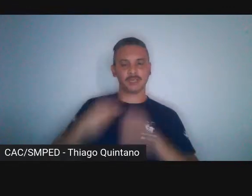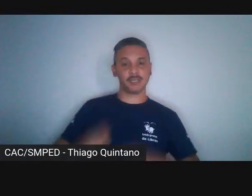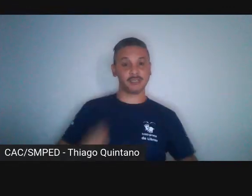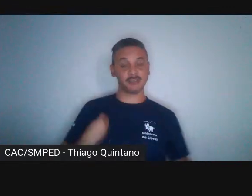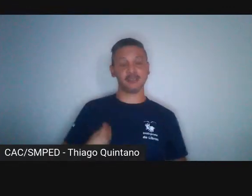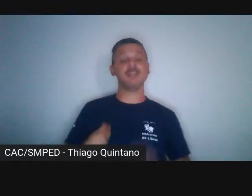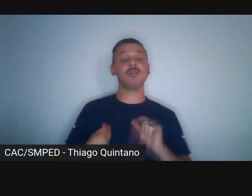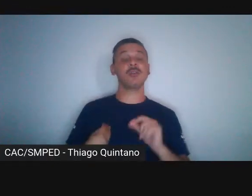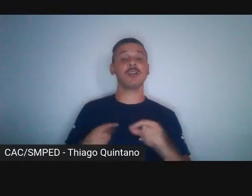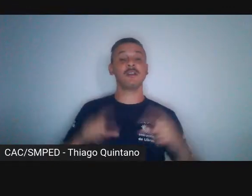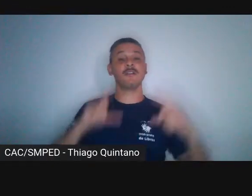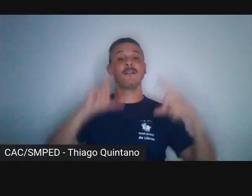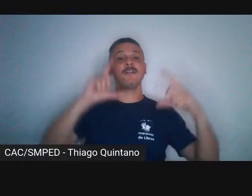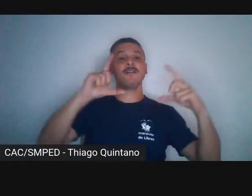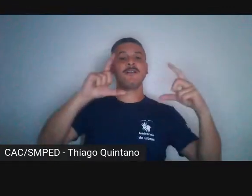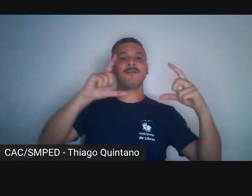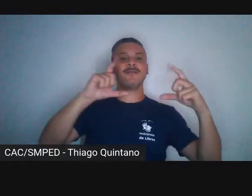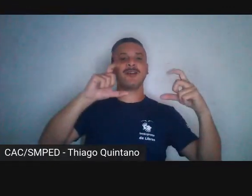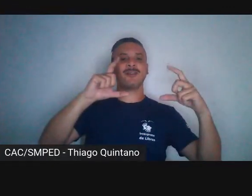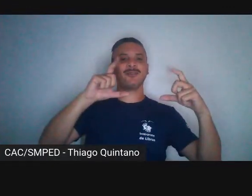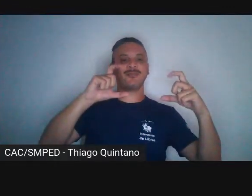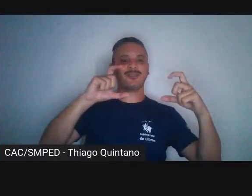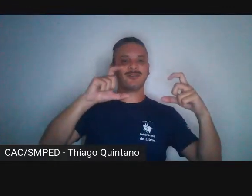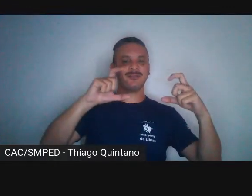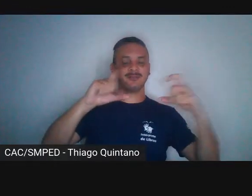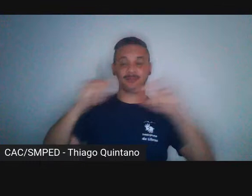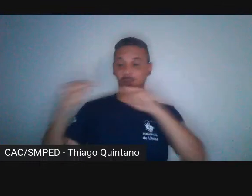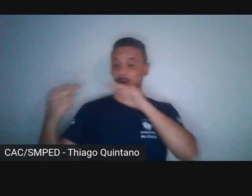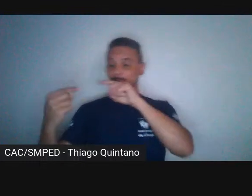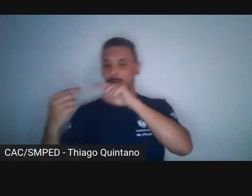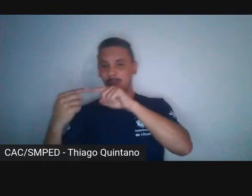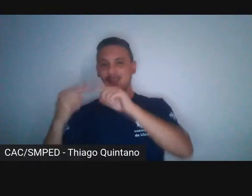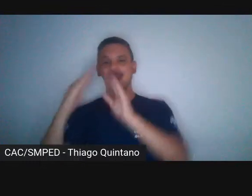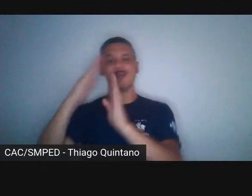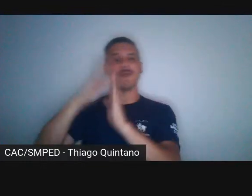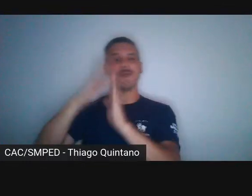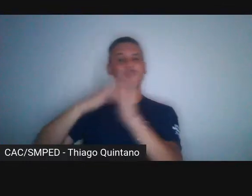fotografias apropriadas ou de pinturas